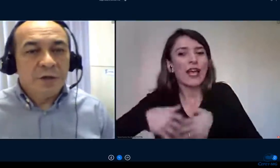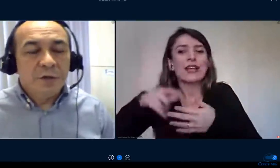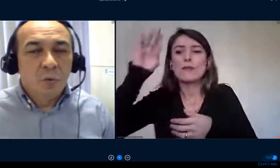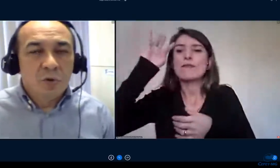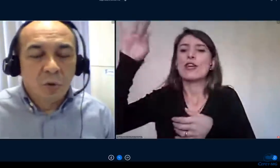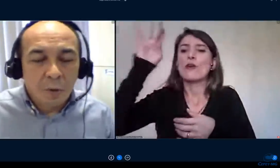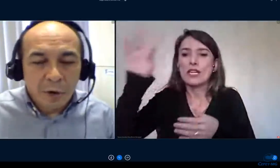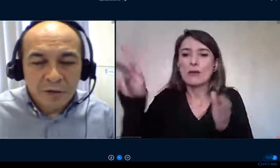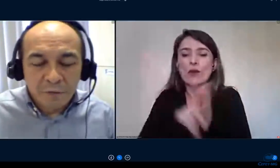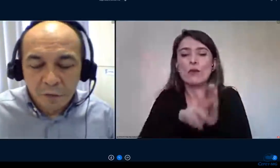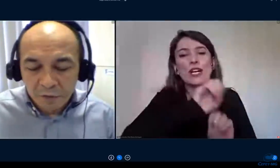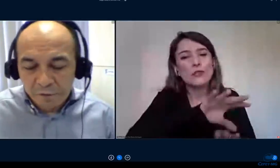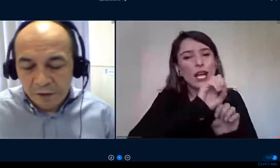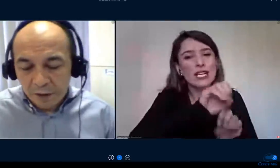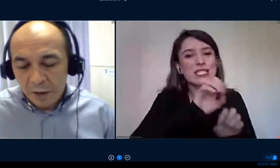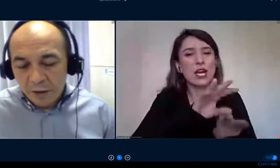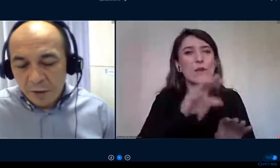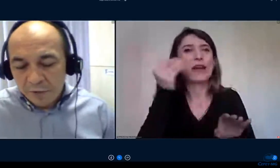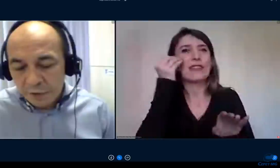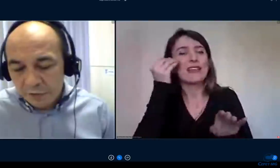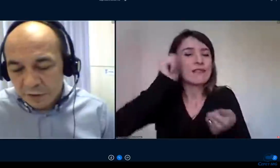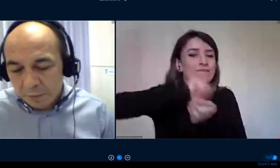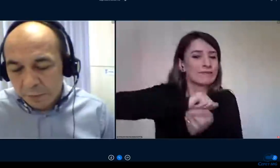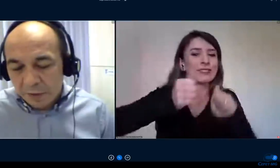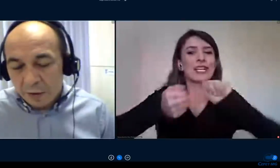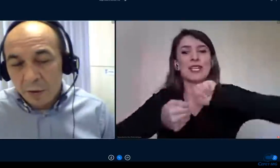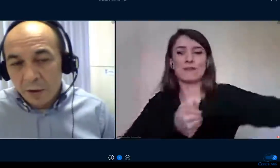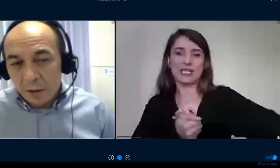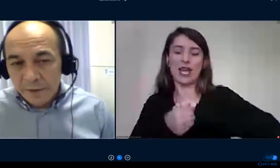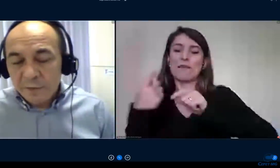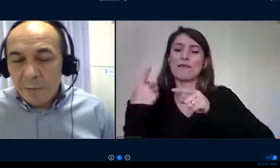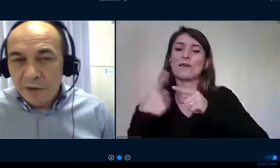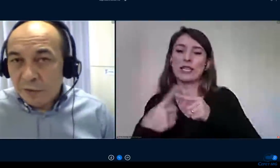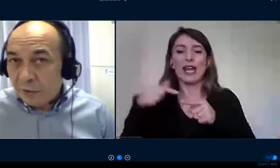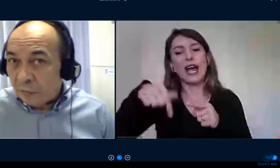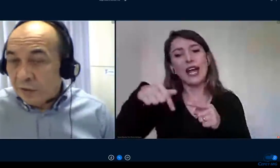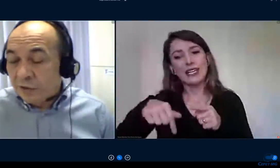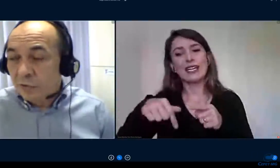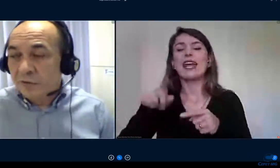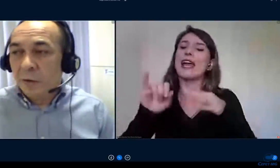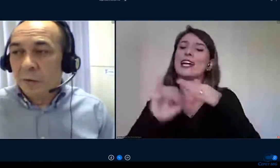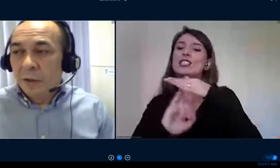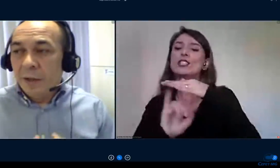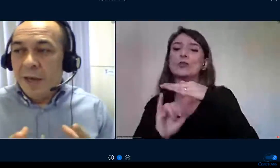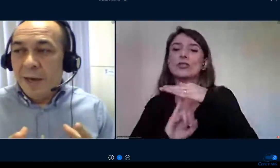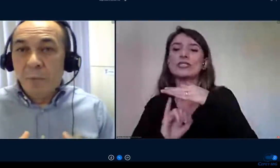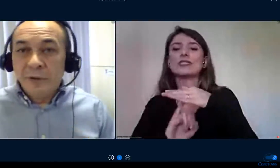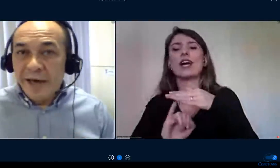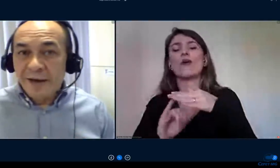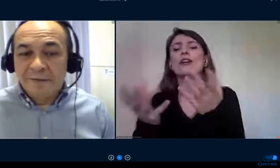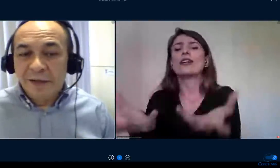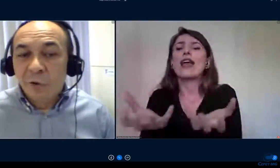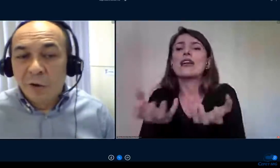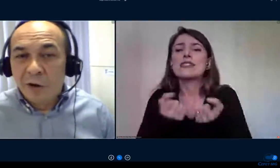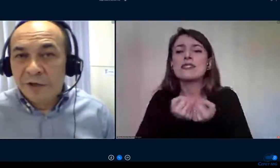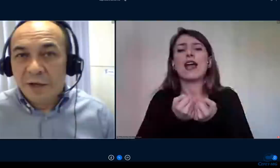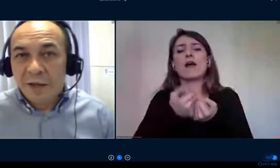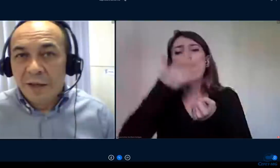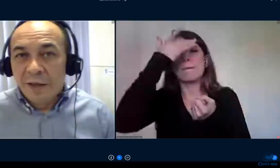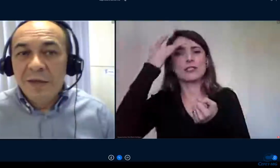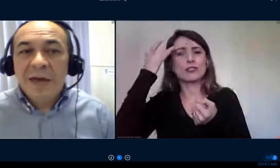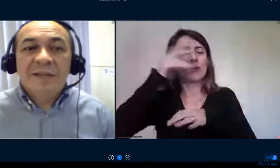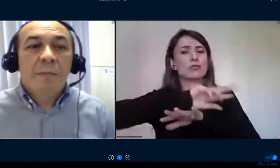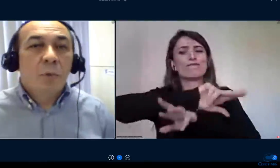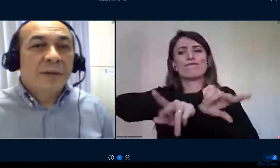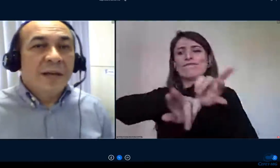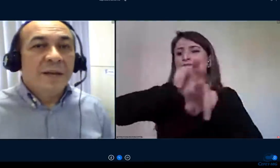daquilo que a gente usou como a nossa filosofia, que é uma instituição plural e, principalmente, uma instituição moderna, tecnológica.